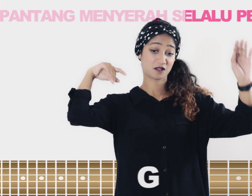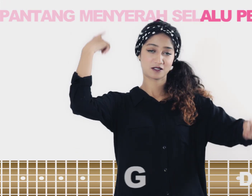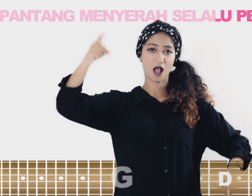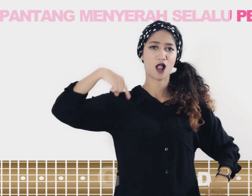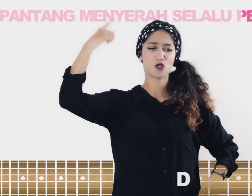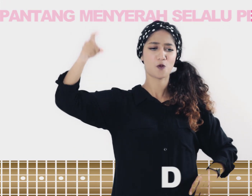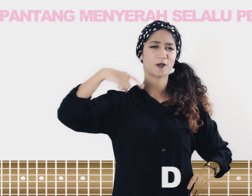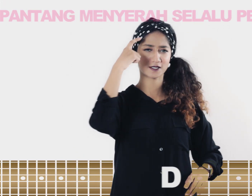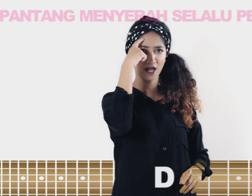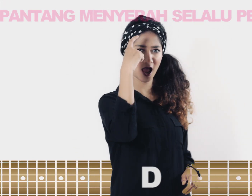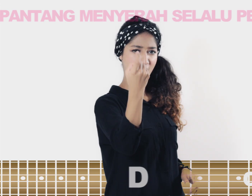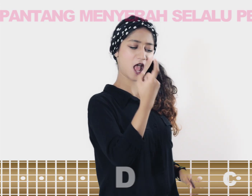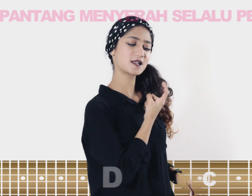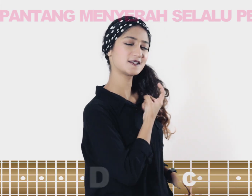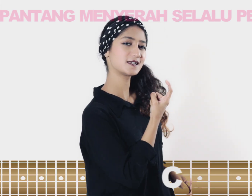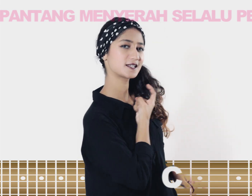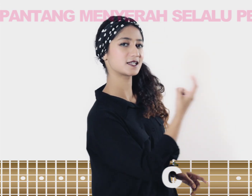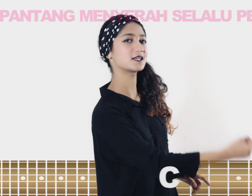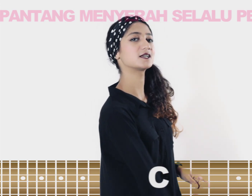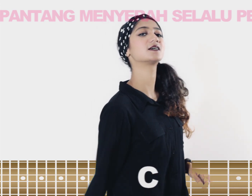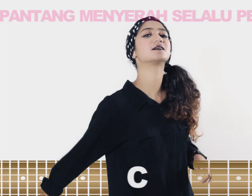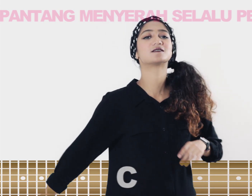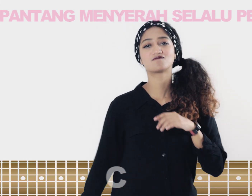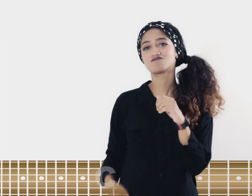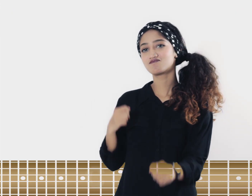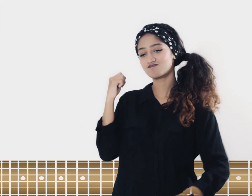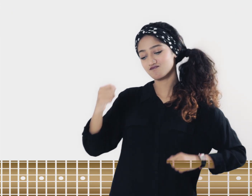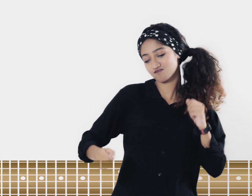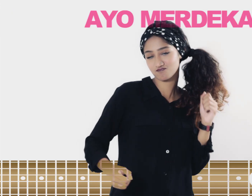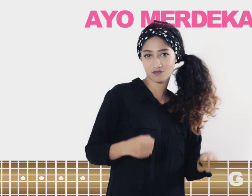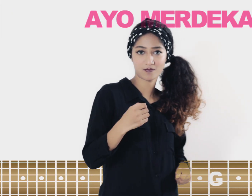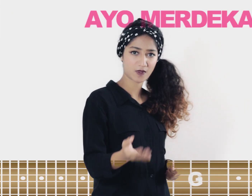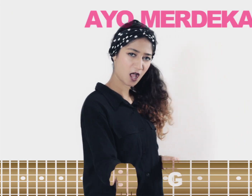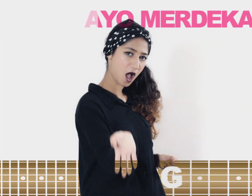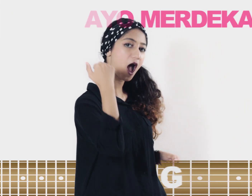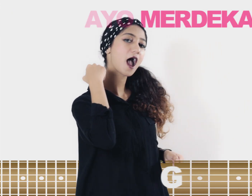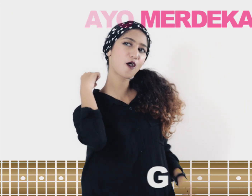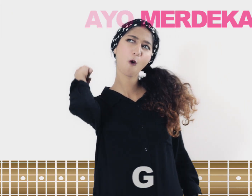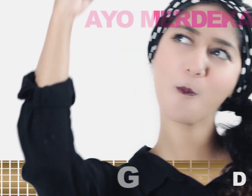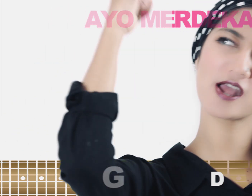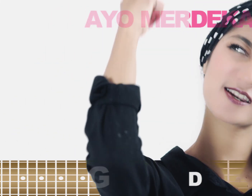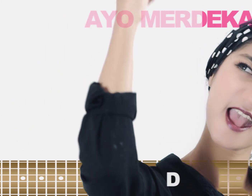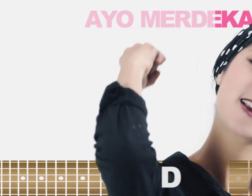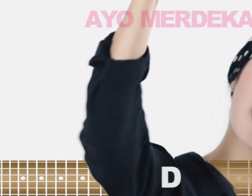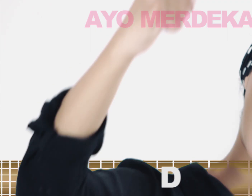selalu percaya diri Ayo merdeka